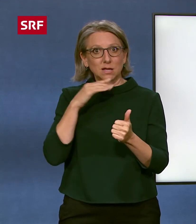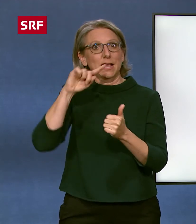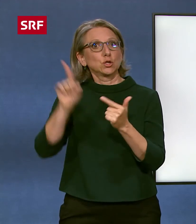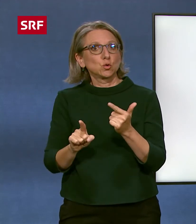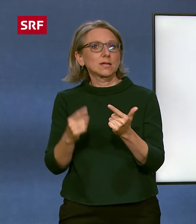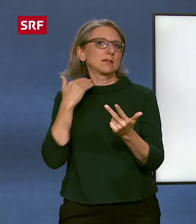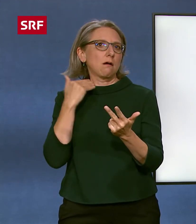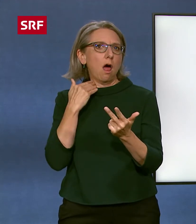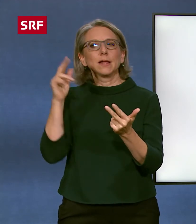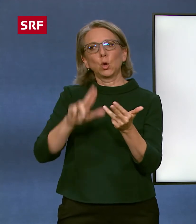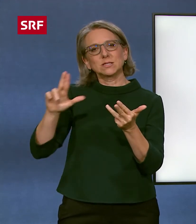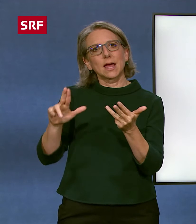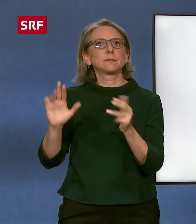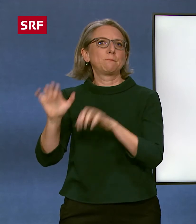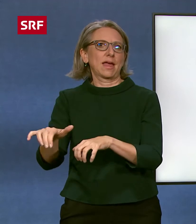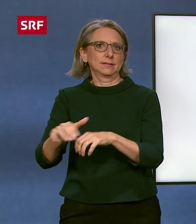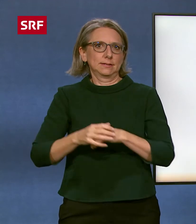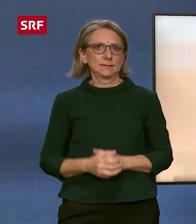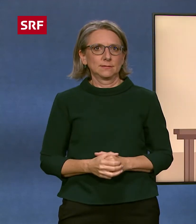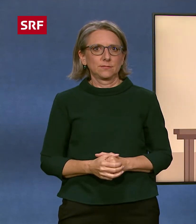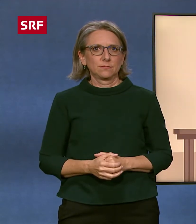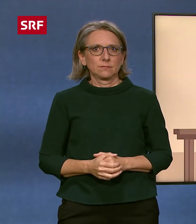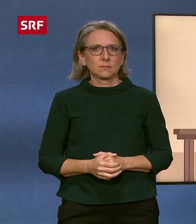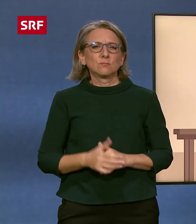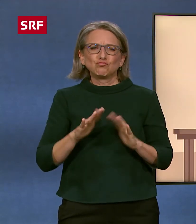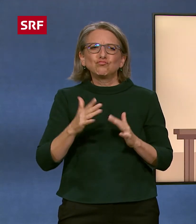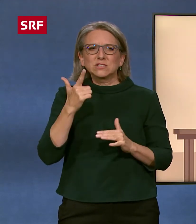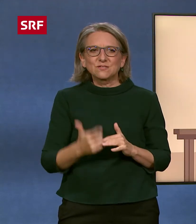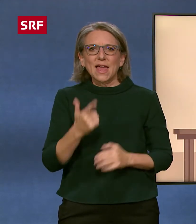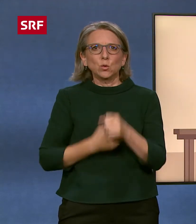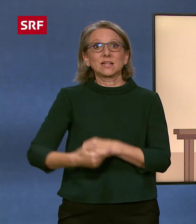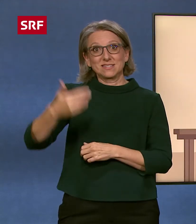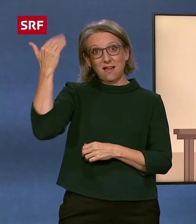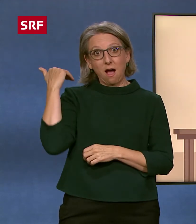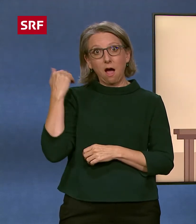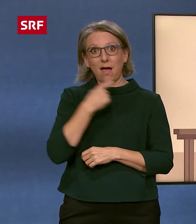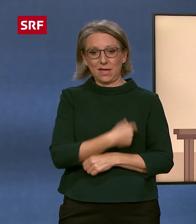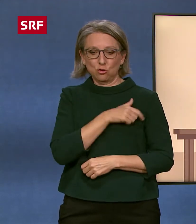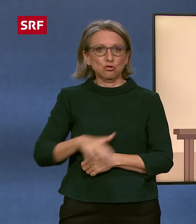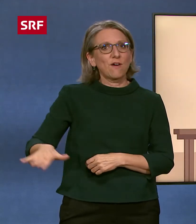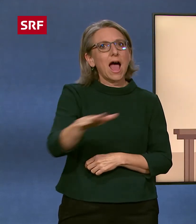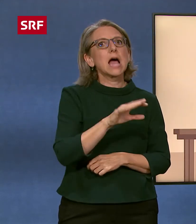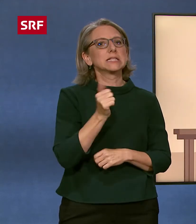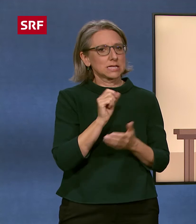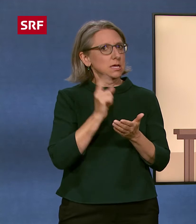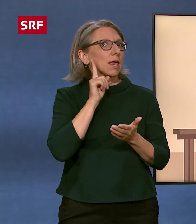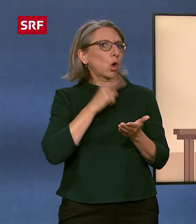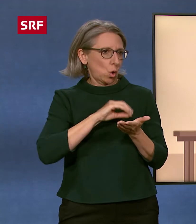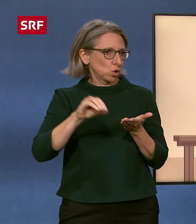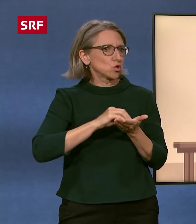Gallen, Luzern und Bern. Schon vor rund 200 Jahren gab es die ersten gehörlosen Schulen in der Schweiz. Leider